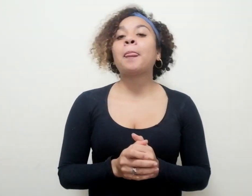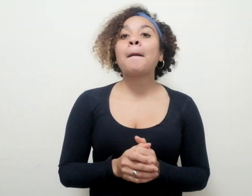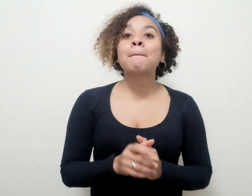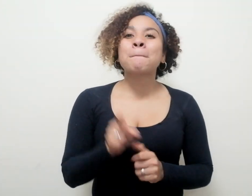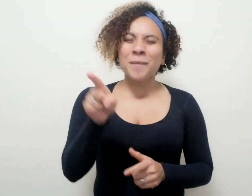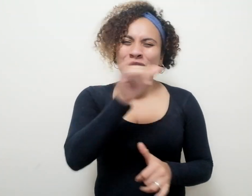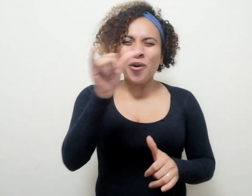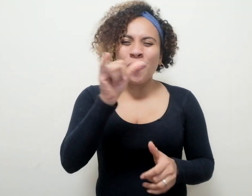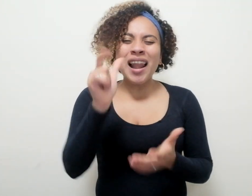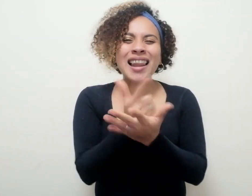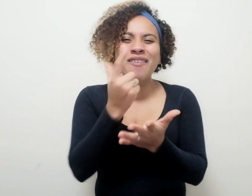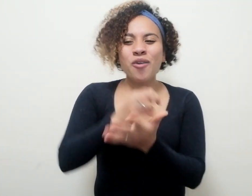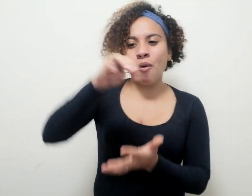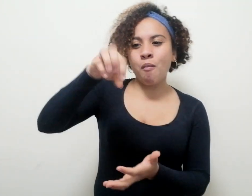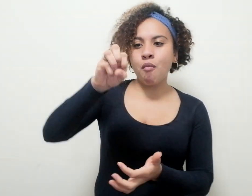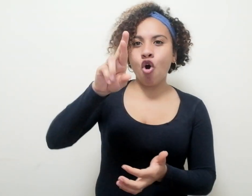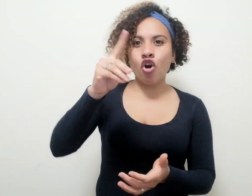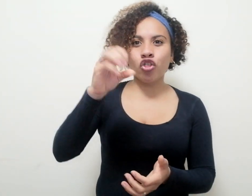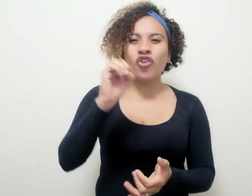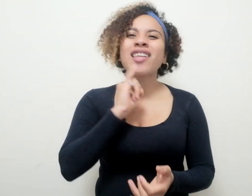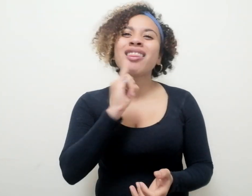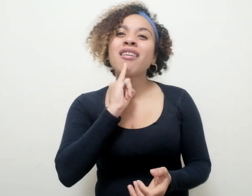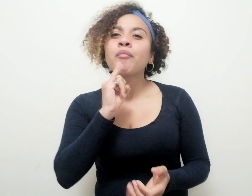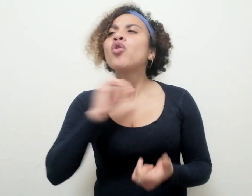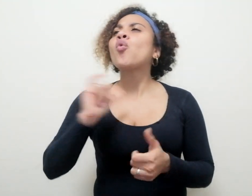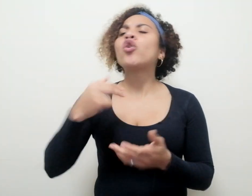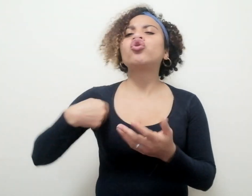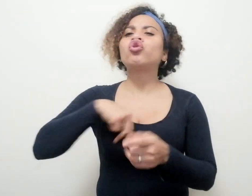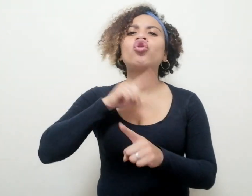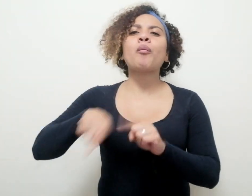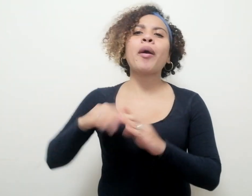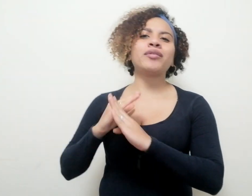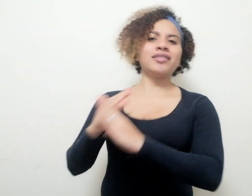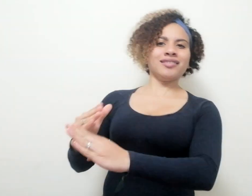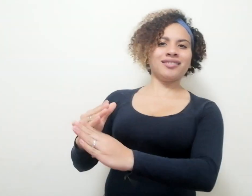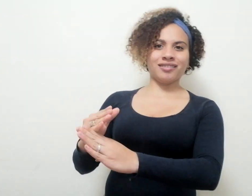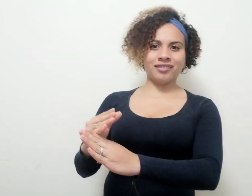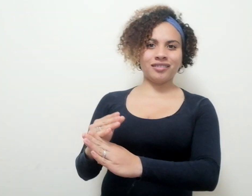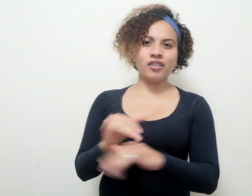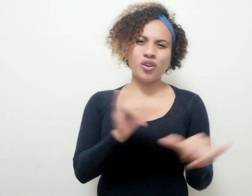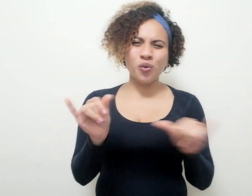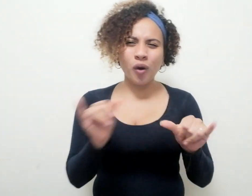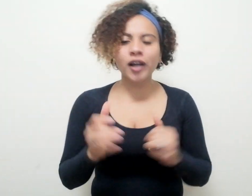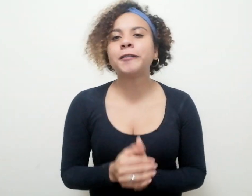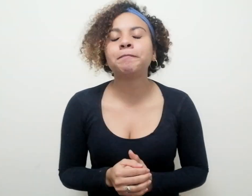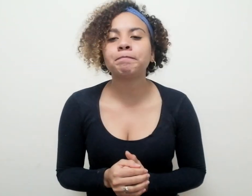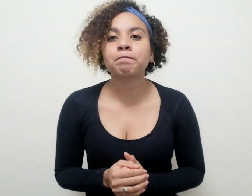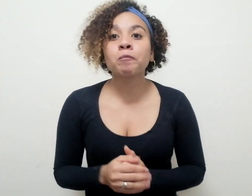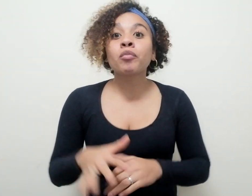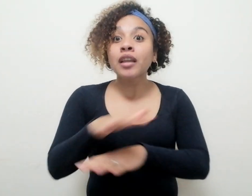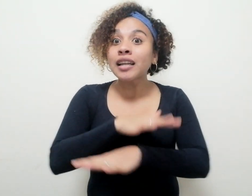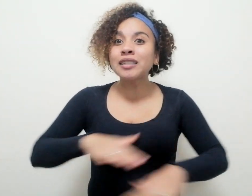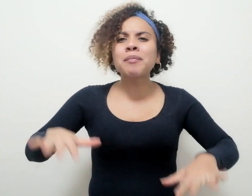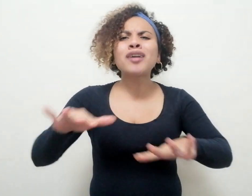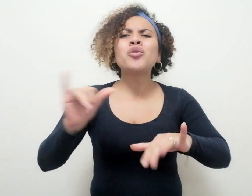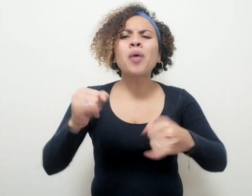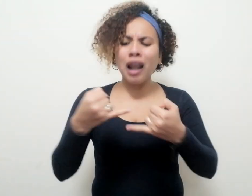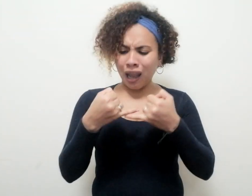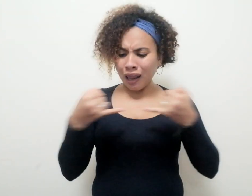Mordor, el de los idiomas a los que somos impermeables. Sino un espacio lineal, como